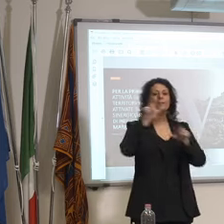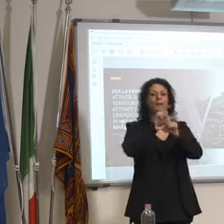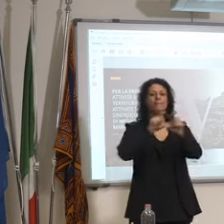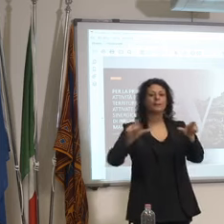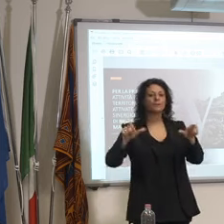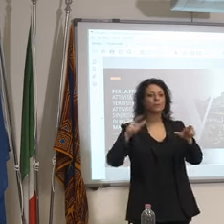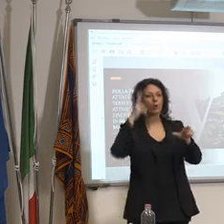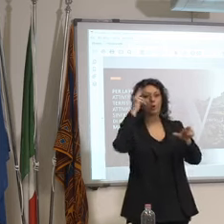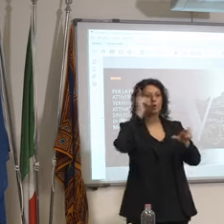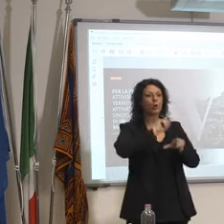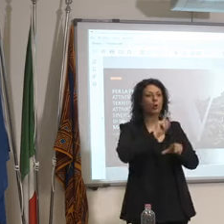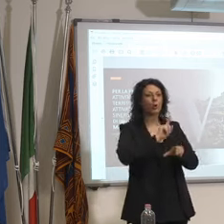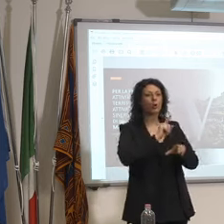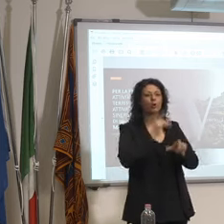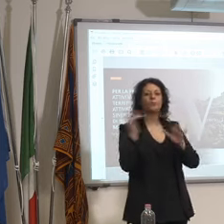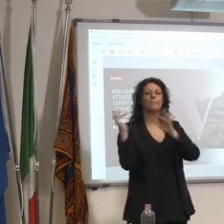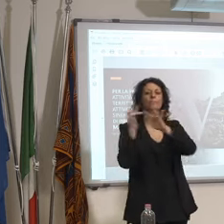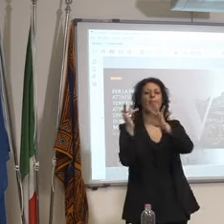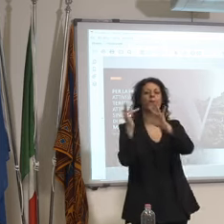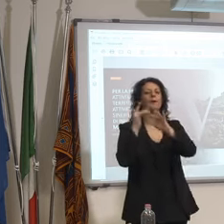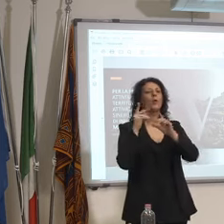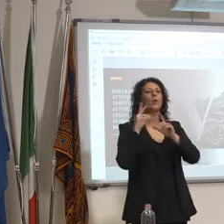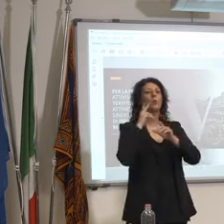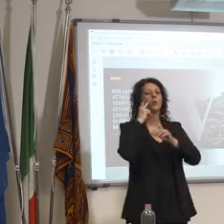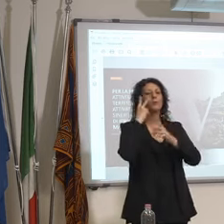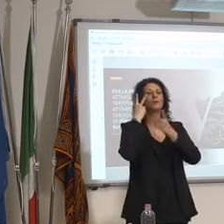poco dal punto di vista sanitario